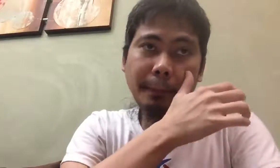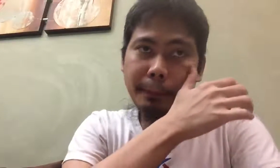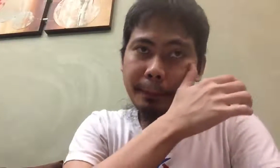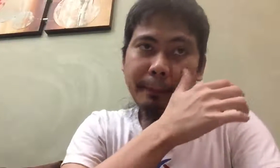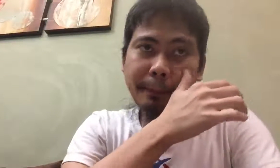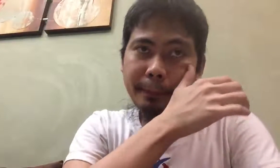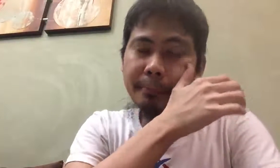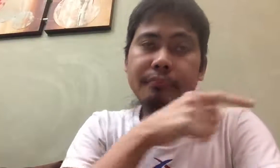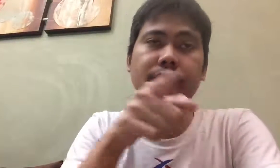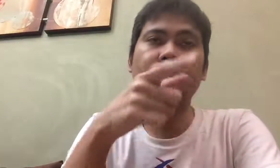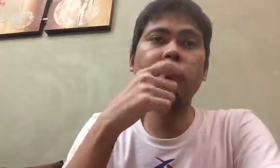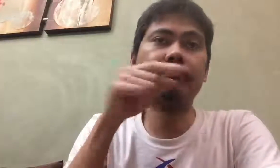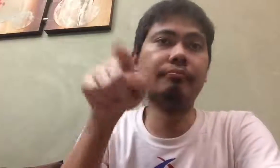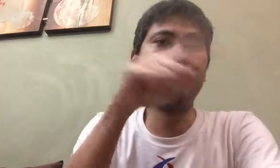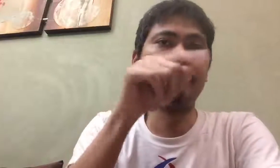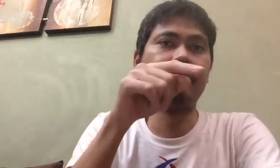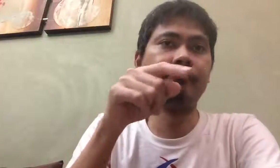ito because if you will just be doing this